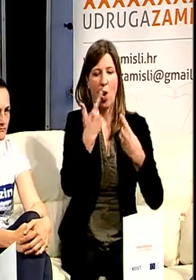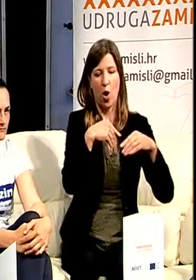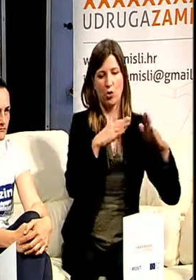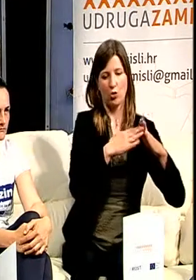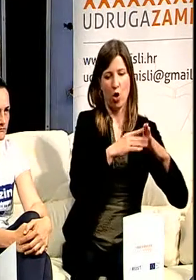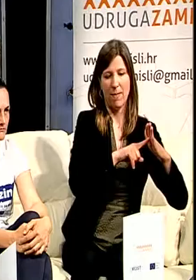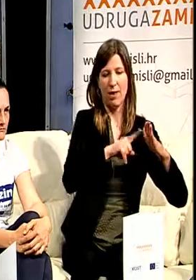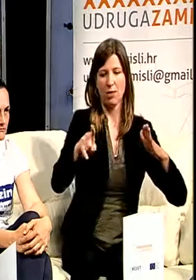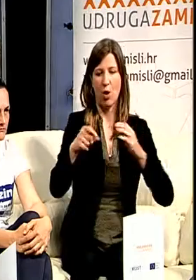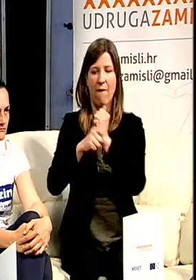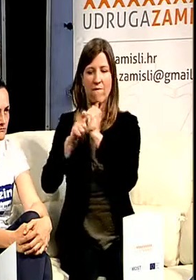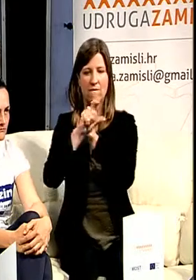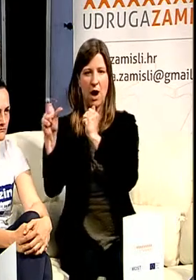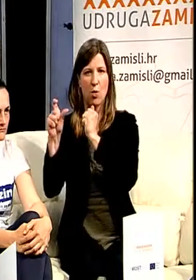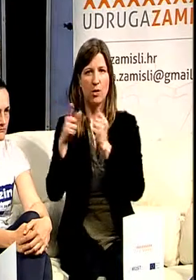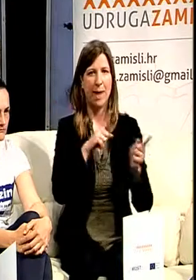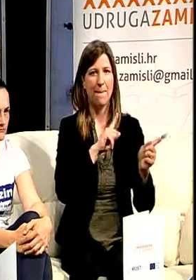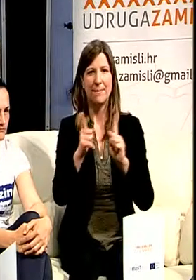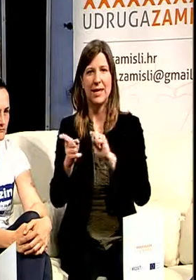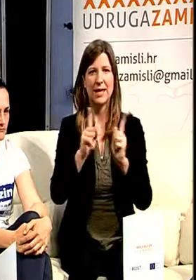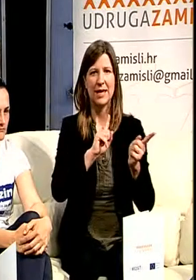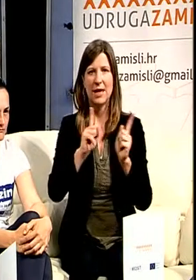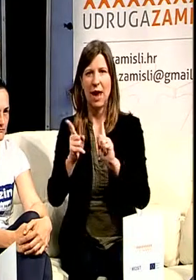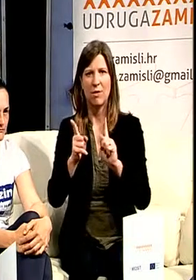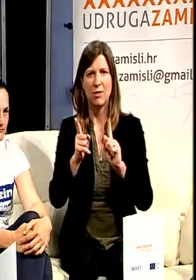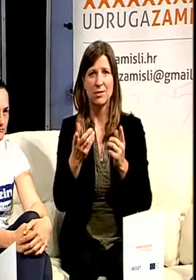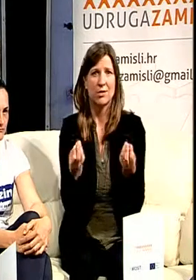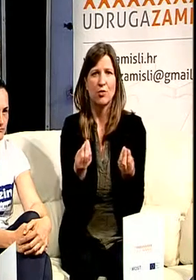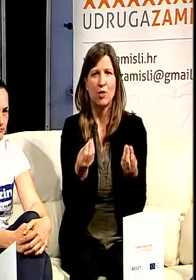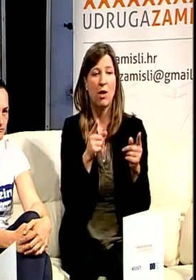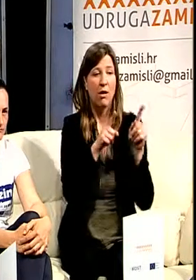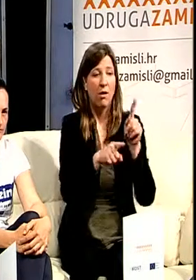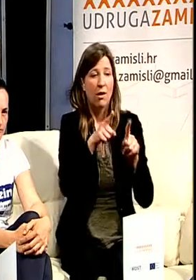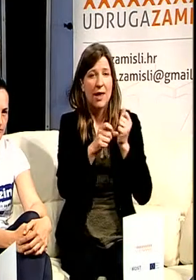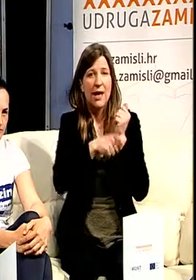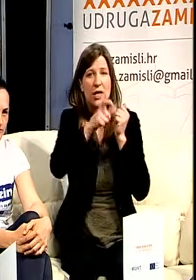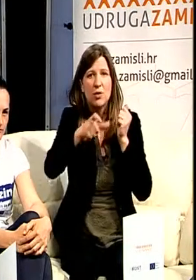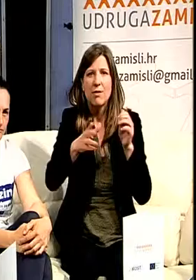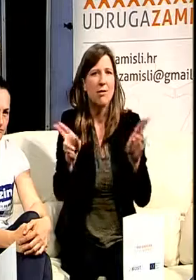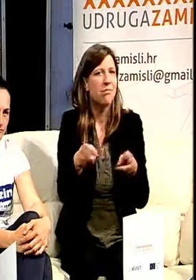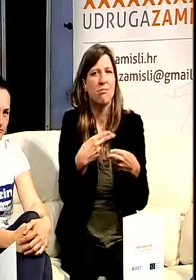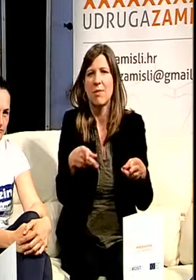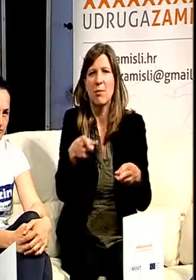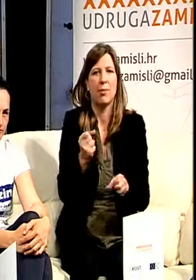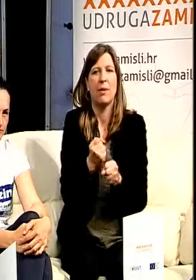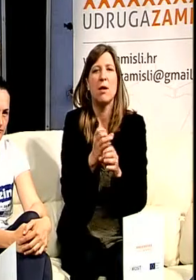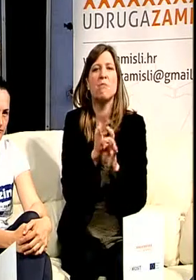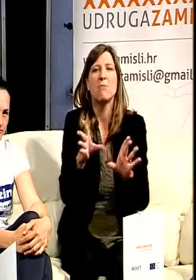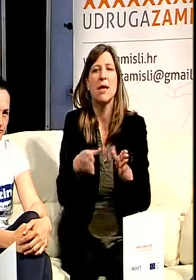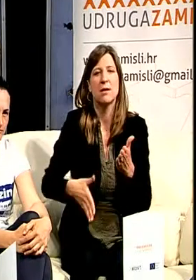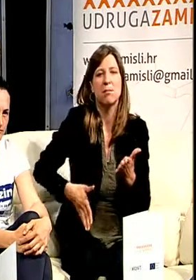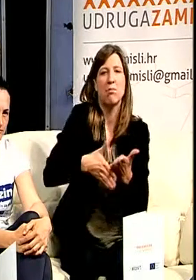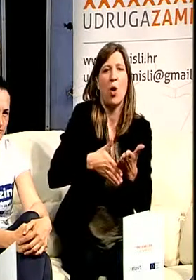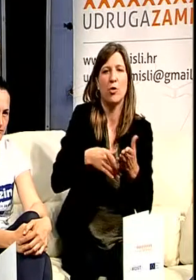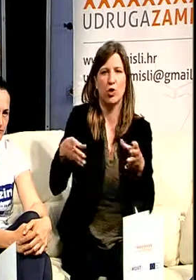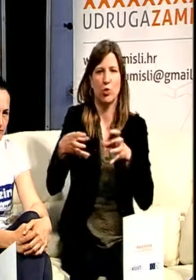predavanje i nazad. Neki studenti to jednostavno ne bi uspjeli obaviti da nemaju podršku odruge zamisli.